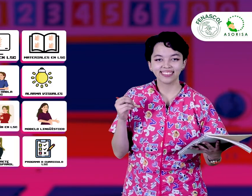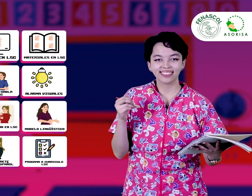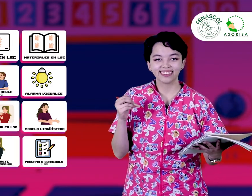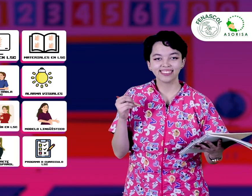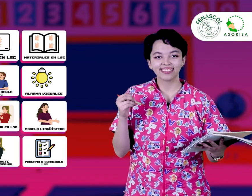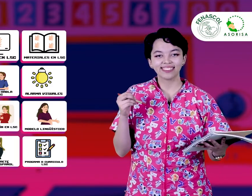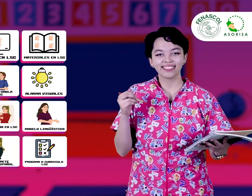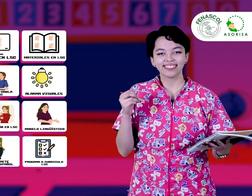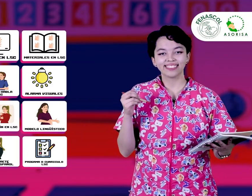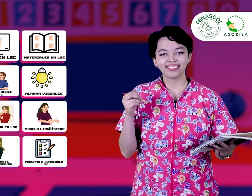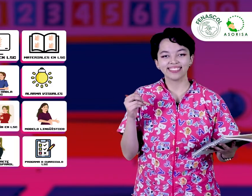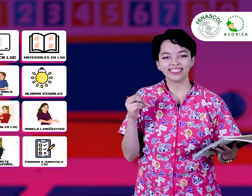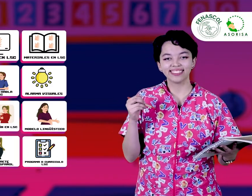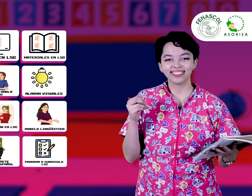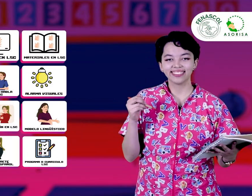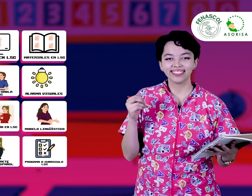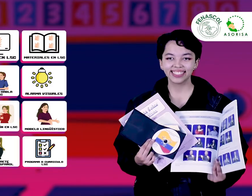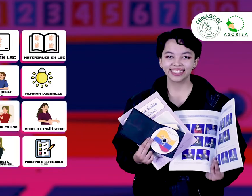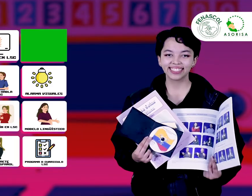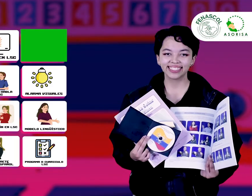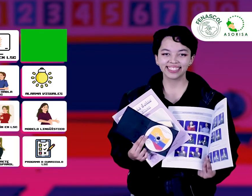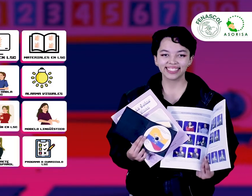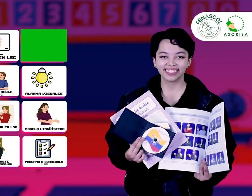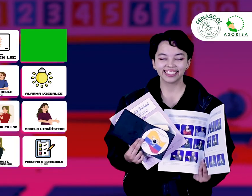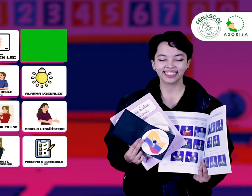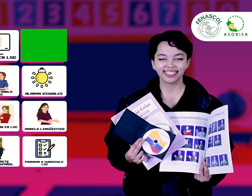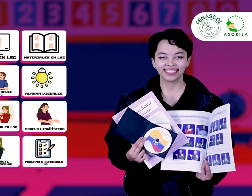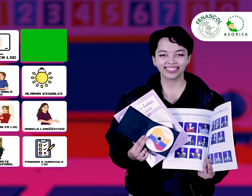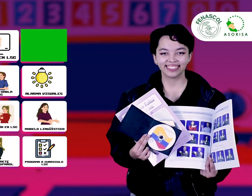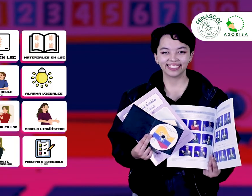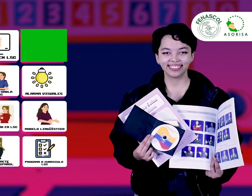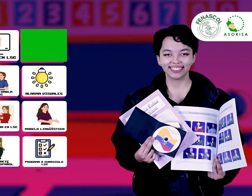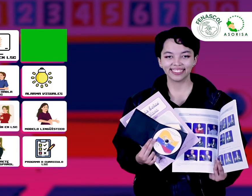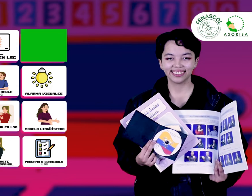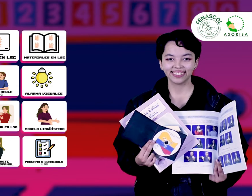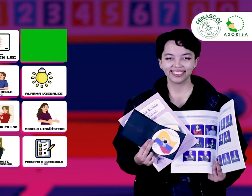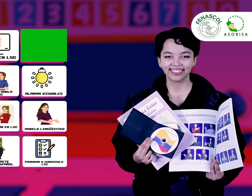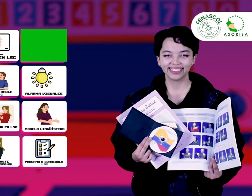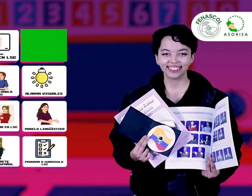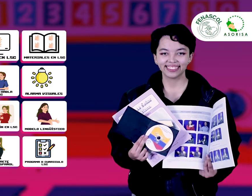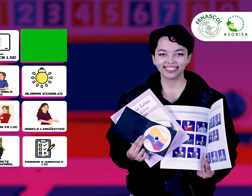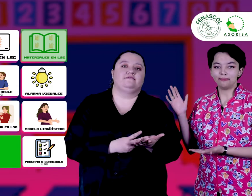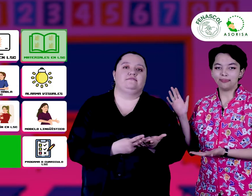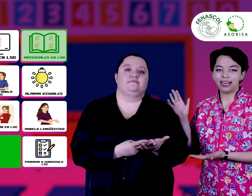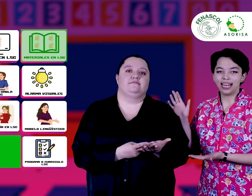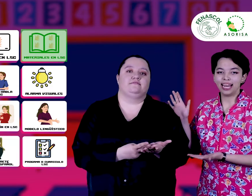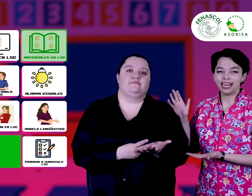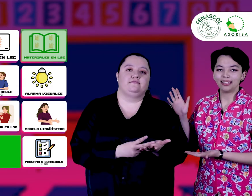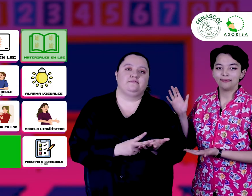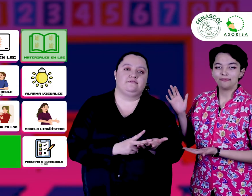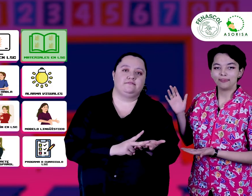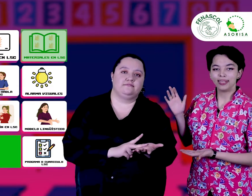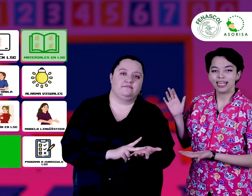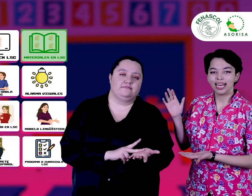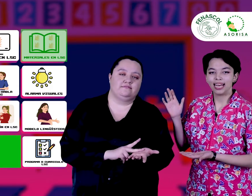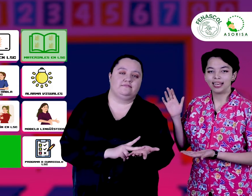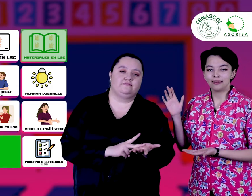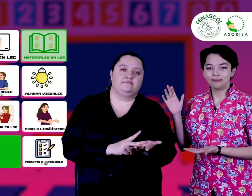Maestros bilingües. Materiales en lengua de señas. Interpretación en lengua de